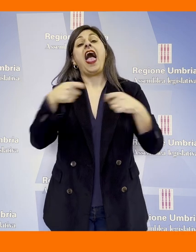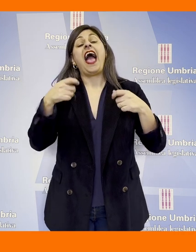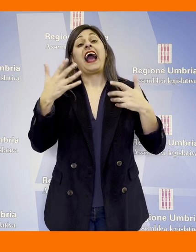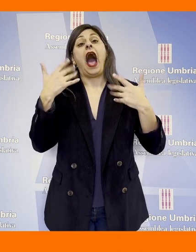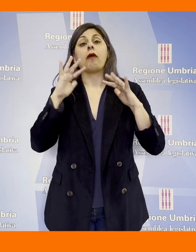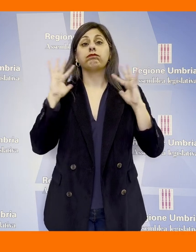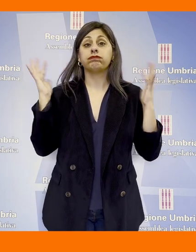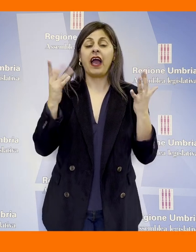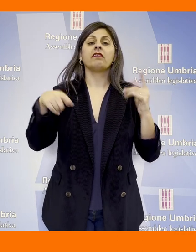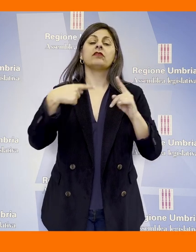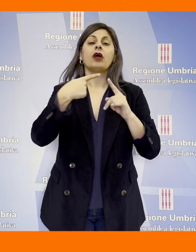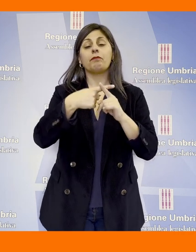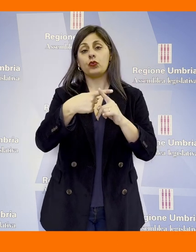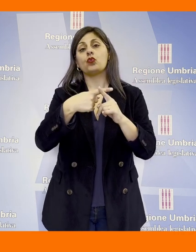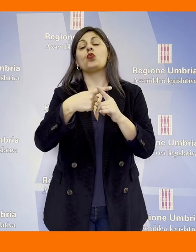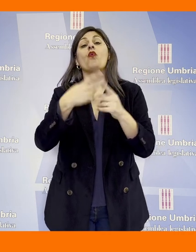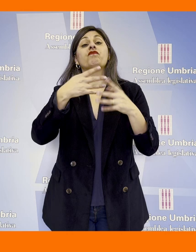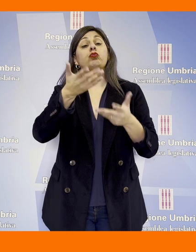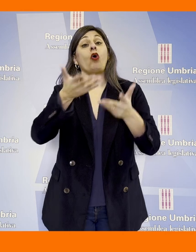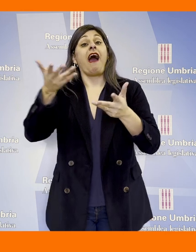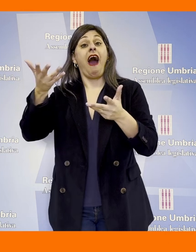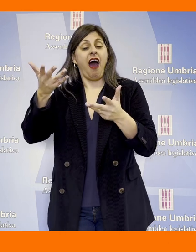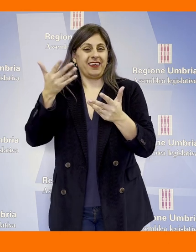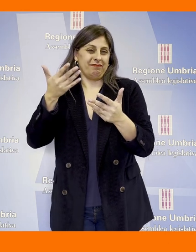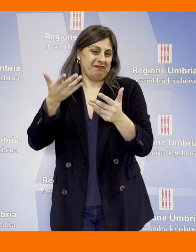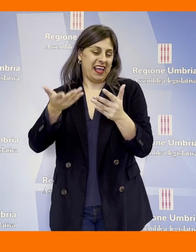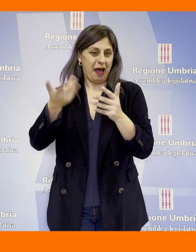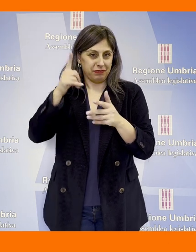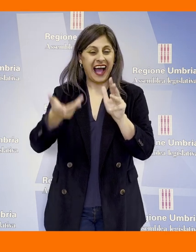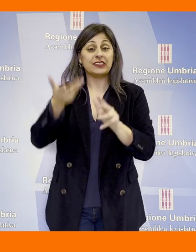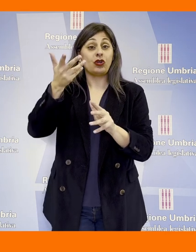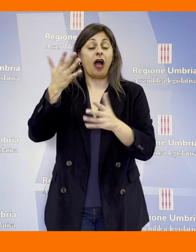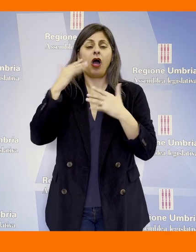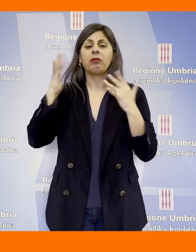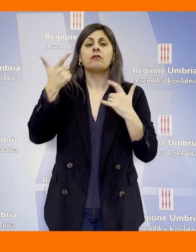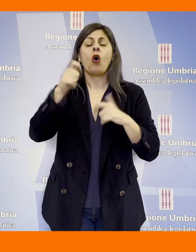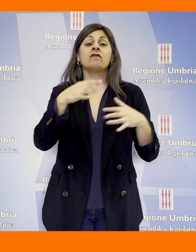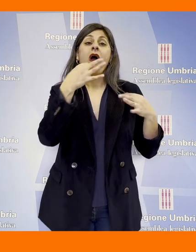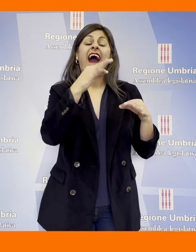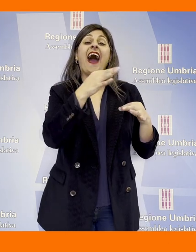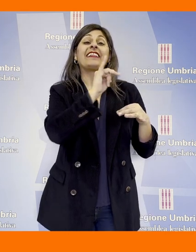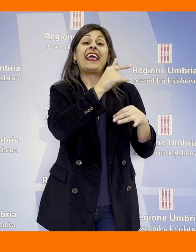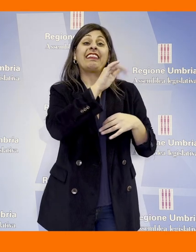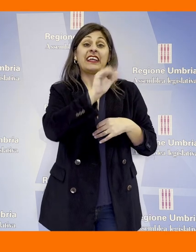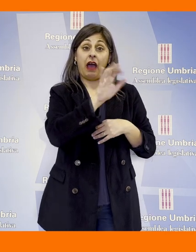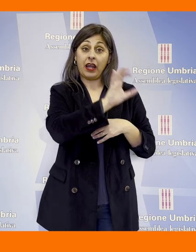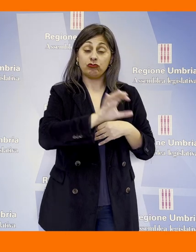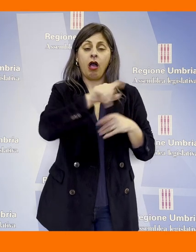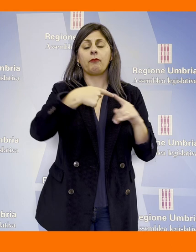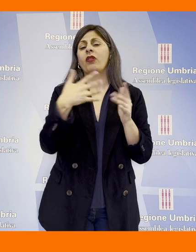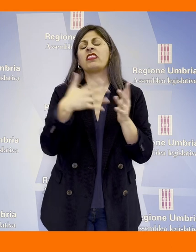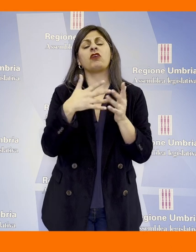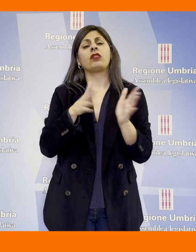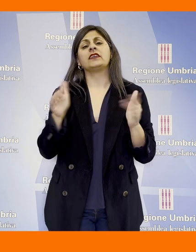Ambiente e i funzionari dell'assessorato all'ambiente in merito alla carta ittica regionale e alle difficoltà del settore pesca in Umbria.